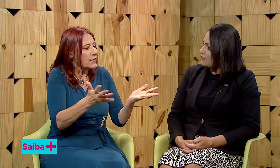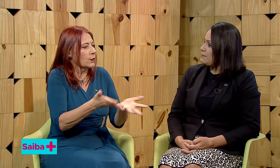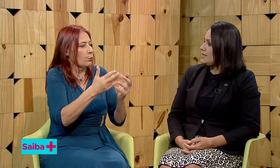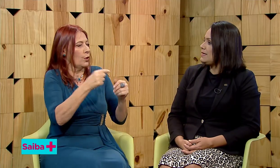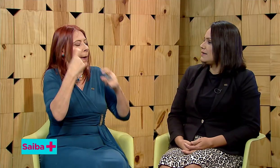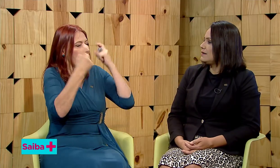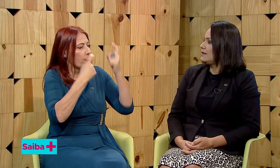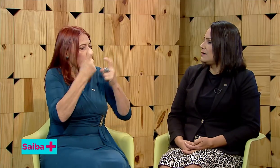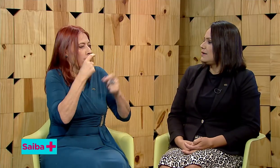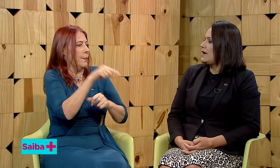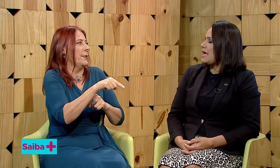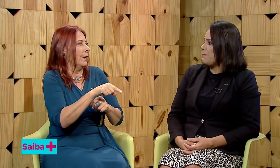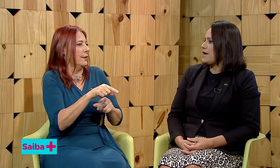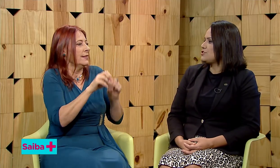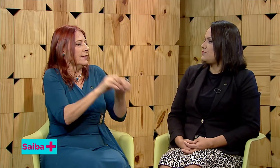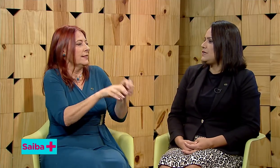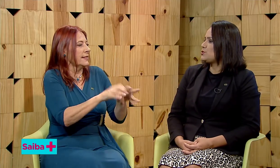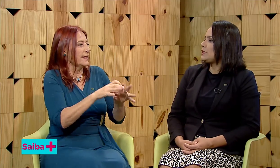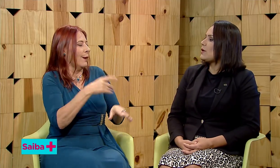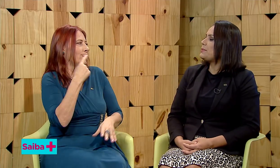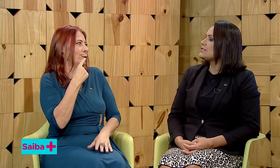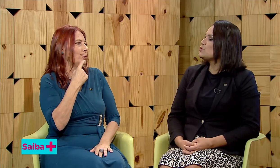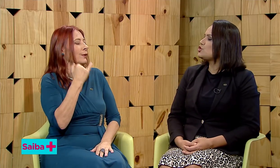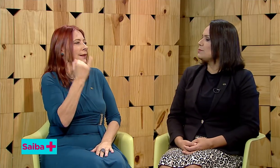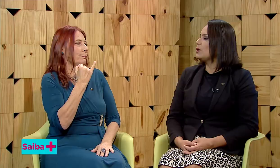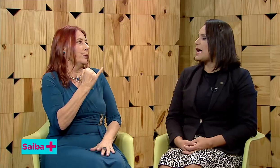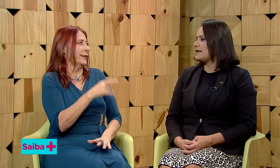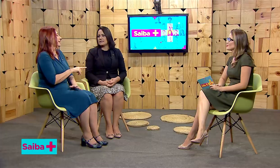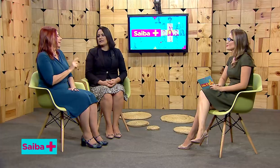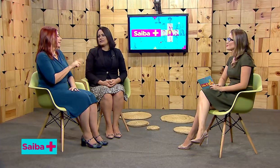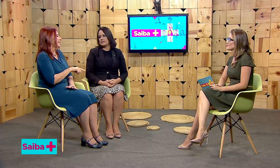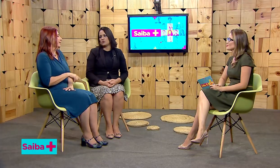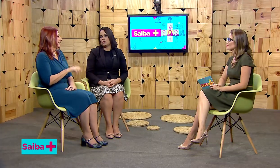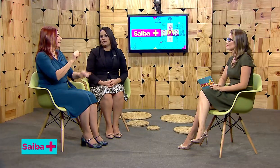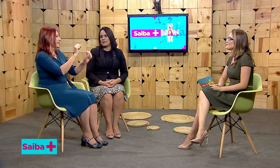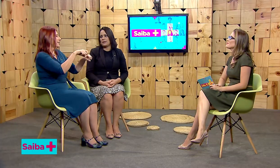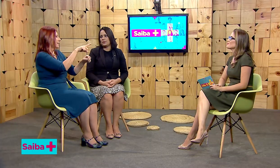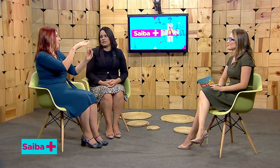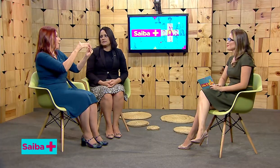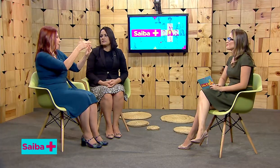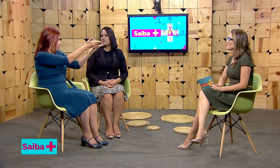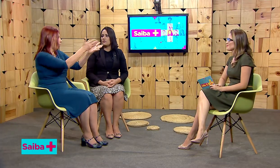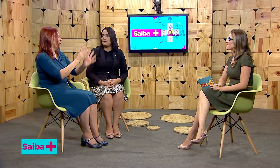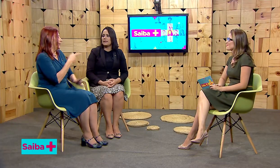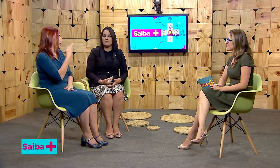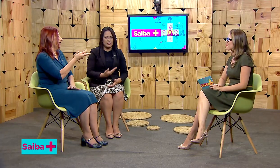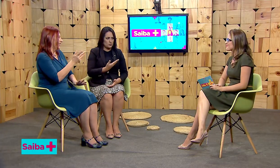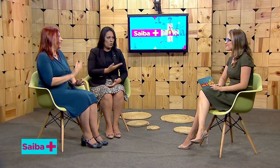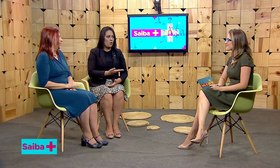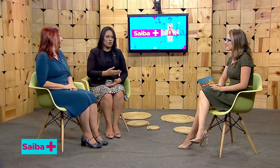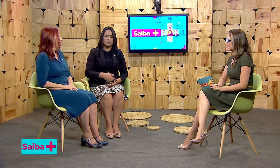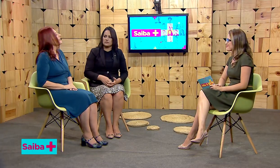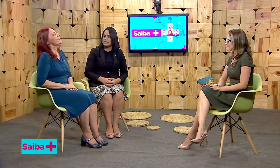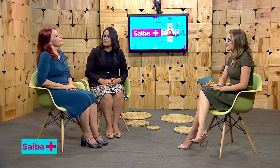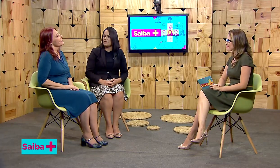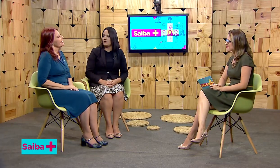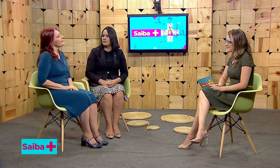família, é mais difícil. Então, é preciso estimular essa criança surda para ela poder se desenvolver plenamente. Eu concordo com o que você falou.